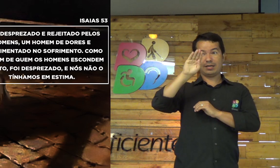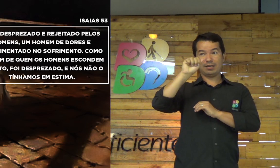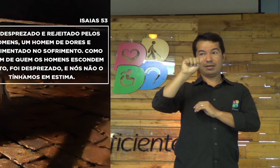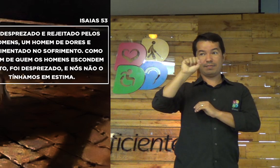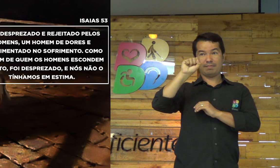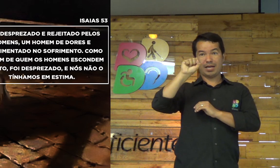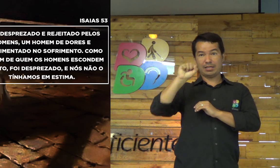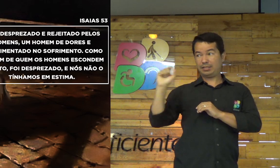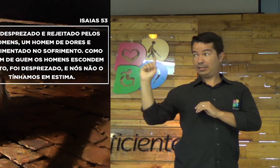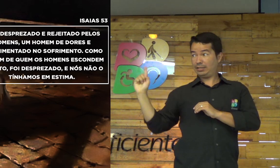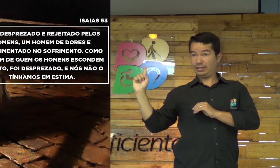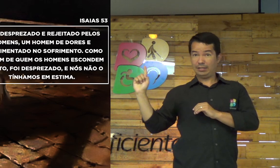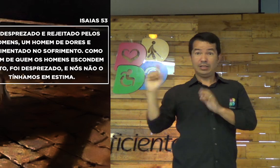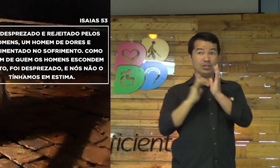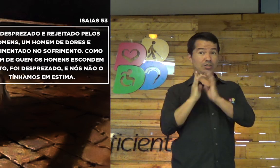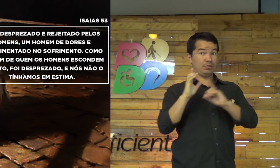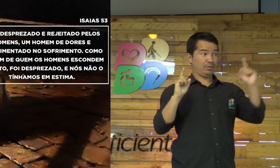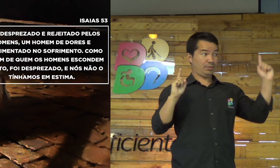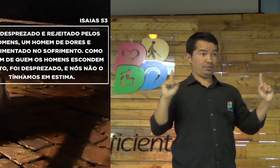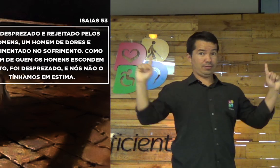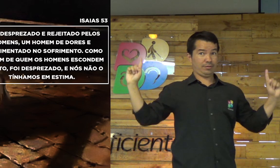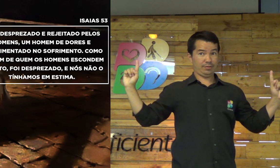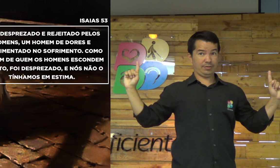Barrabás. Jesus.